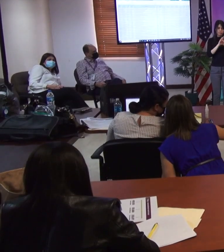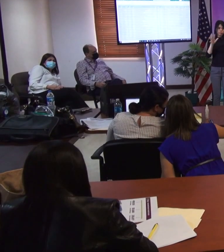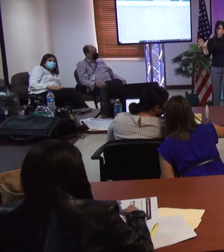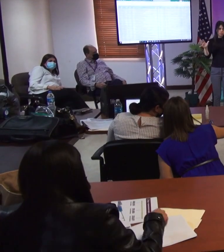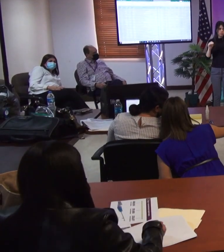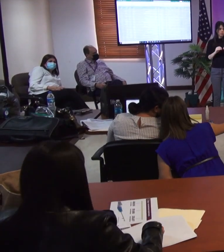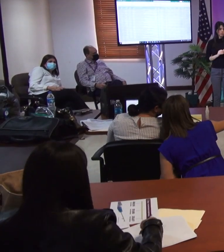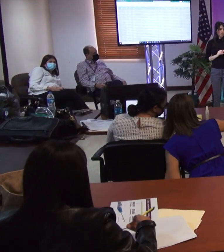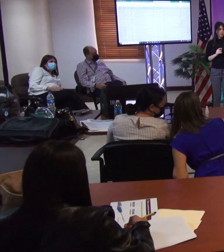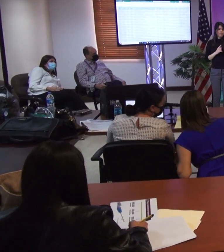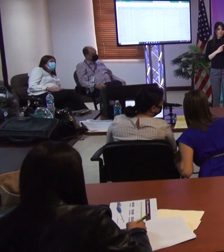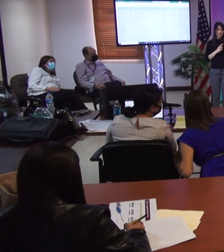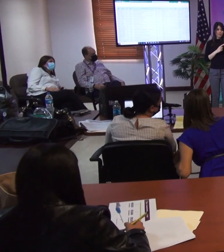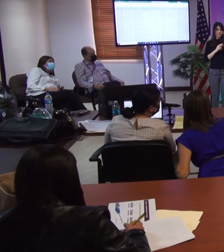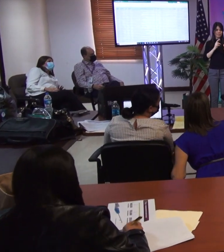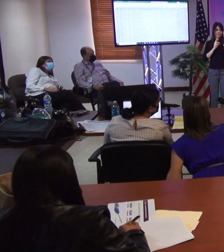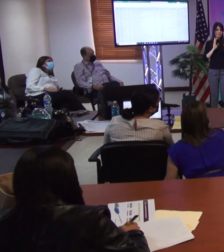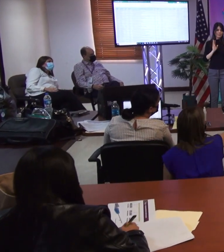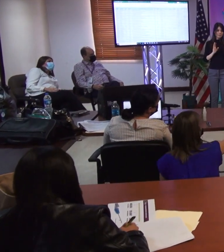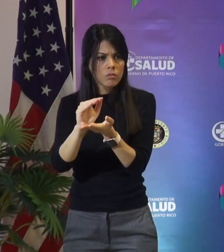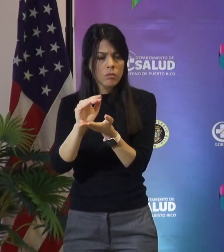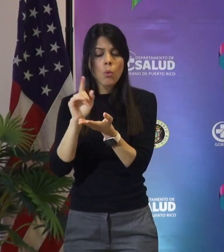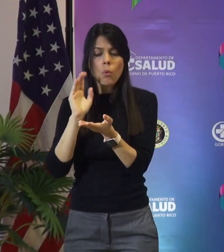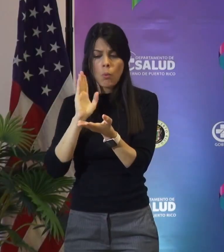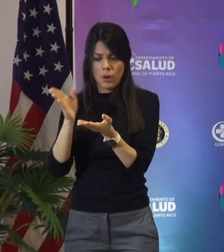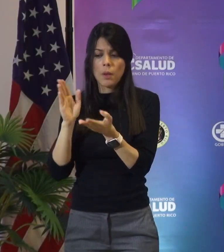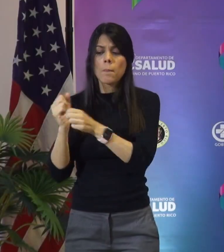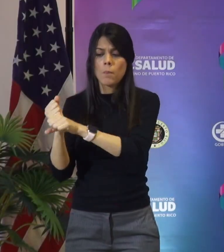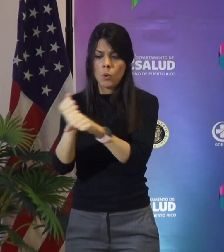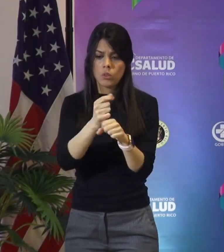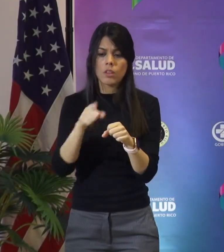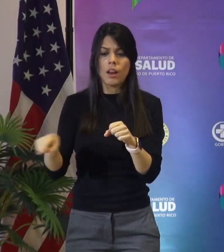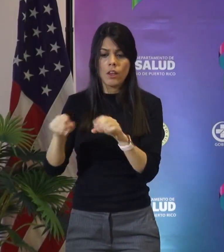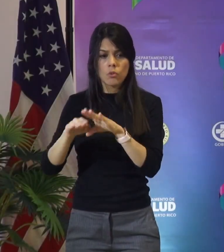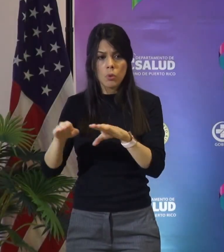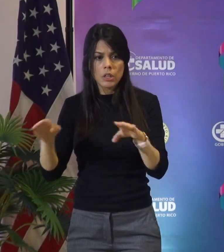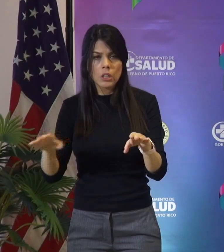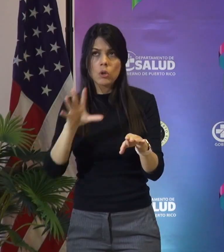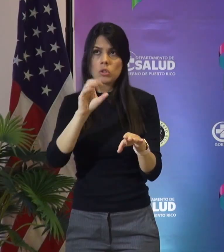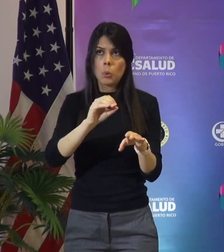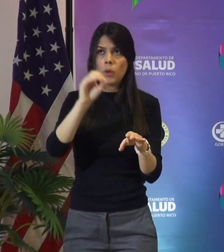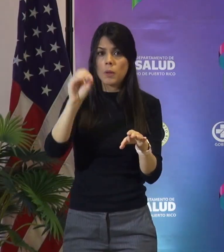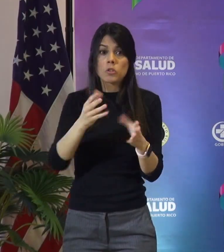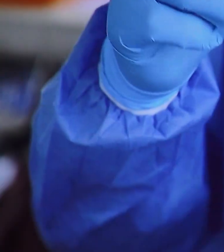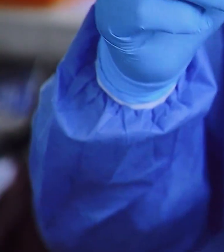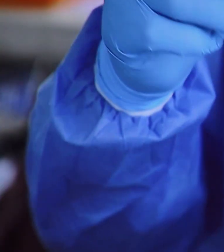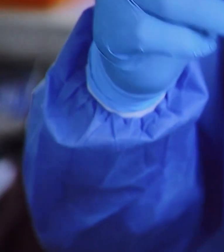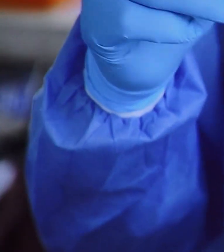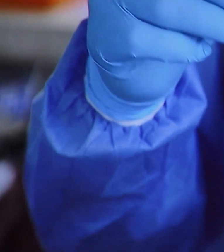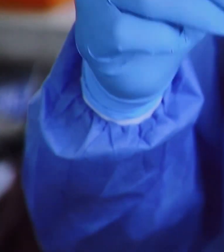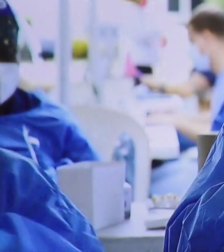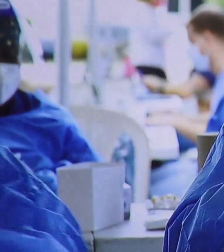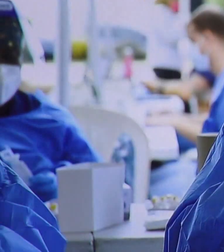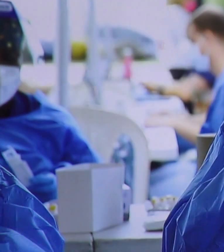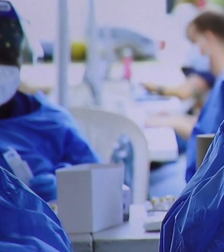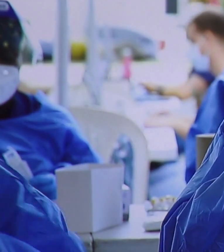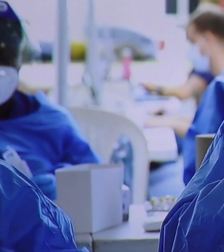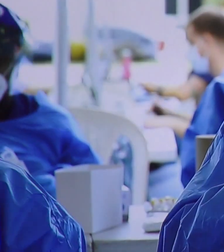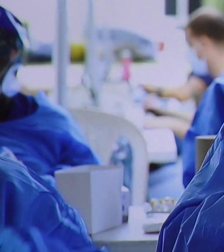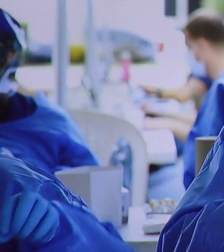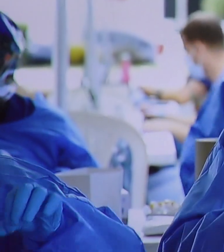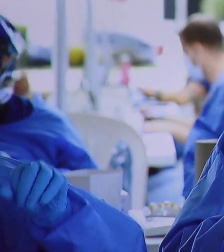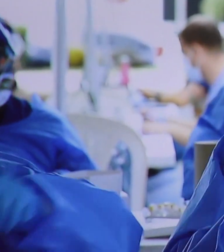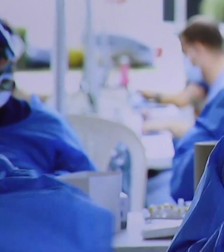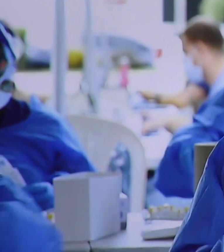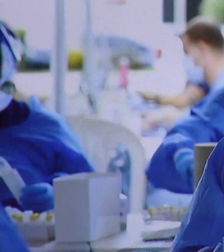Aún faltan pruebas posteriores que confirmen la presencia de una nueva cepa del virus en Puerto Rico, esto luego de las tres pruebas detectadas